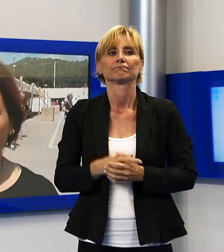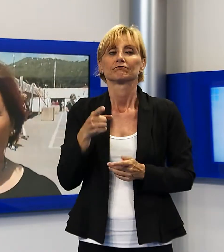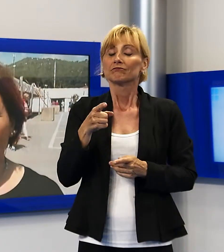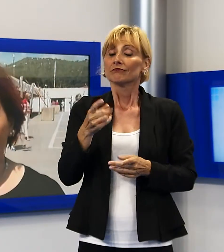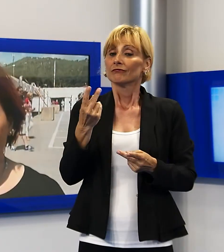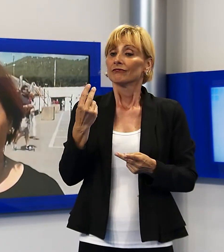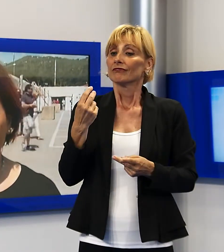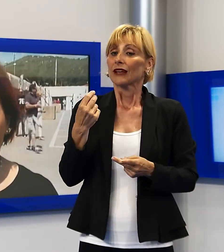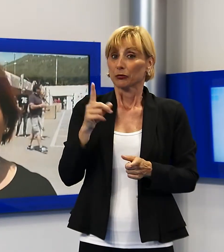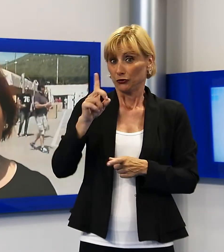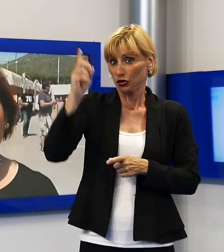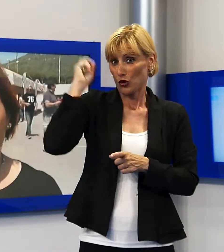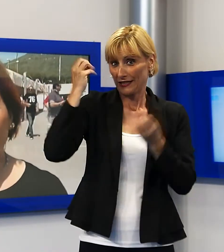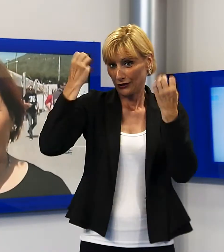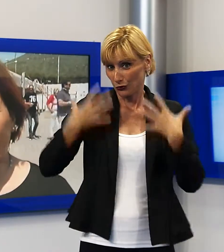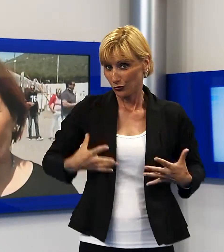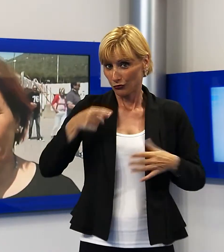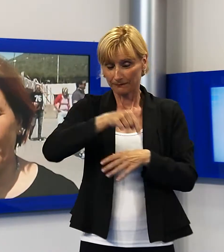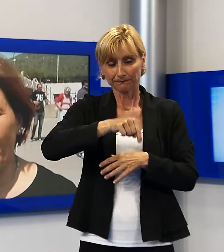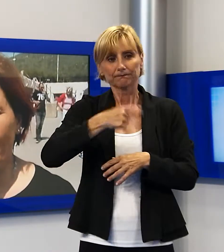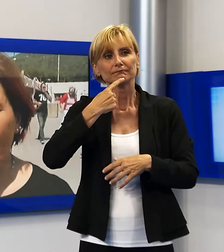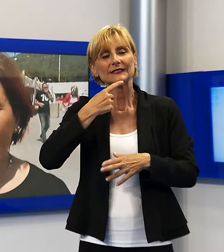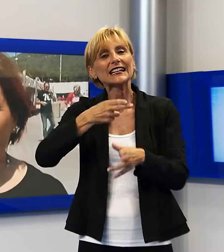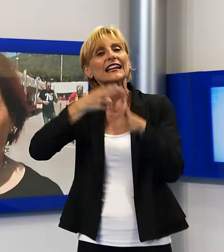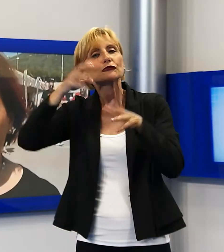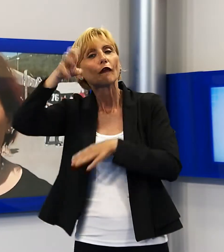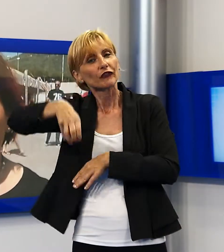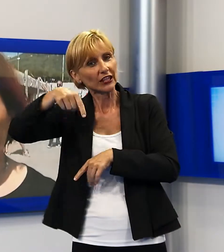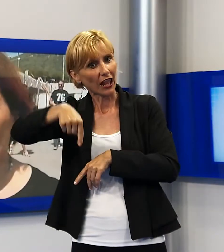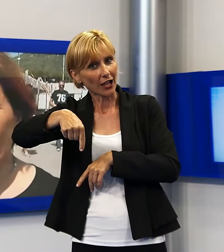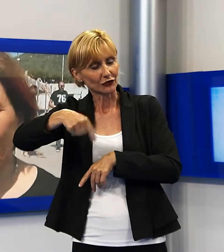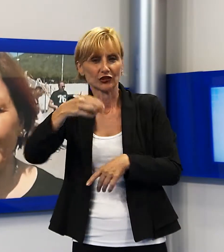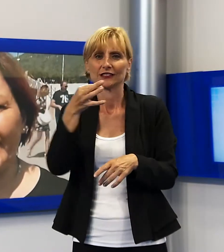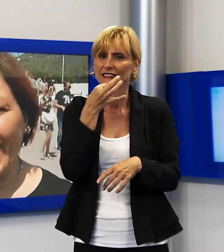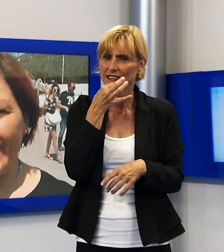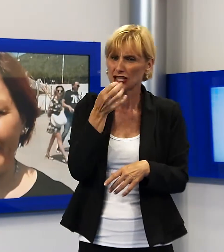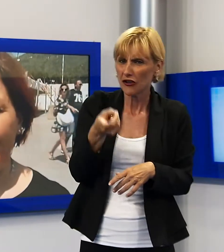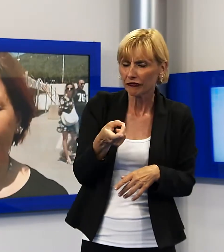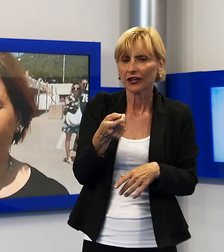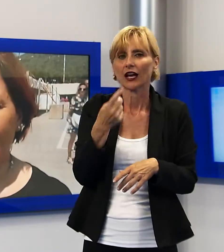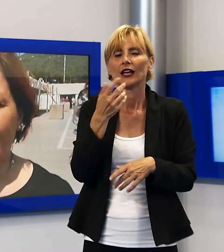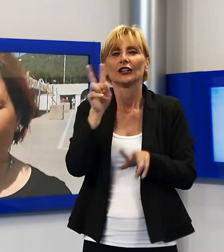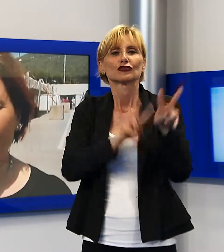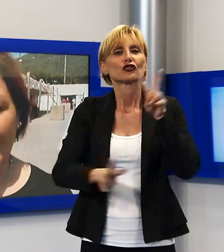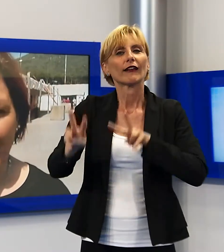includendo nella nostra manifestazione il Caccia Village per riuscire ad integrare insieme al